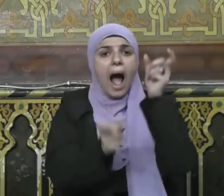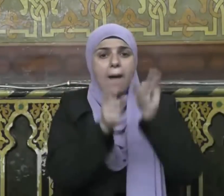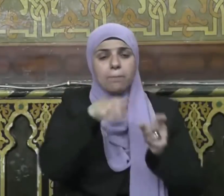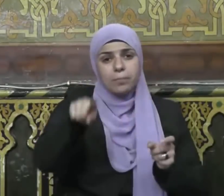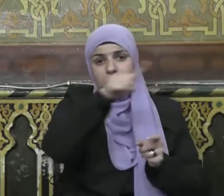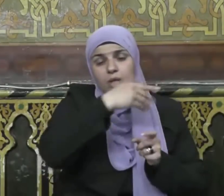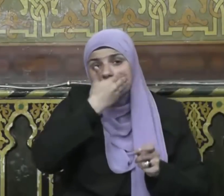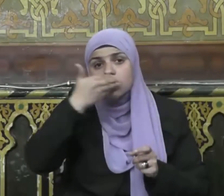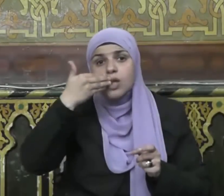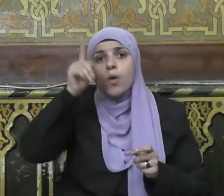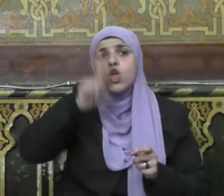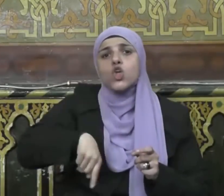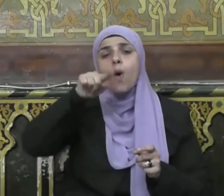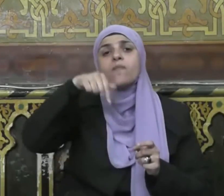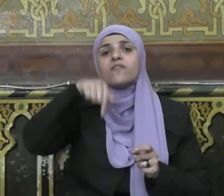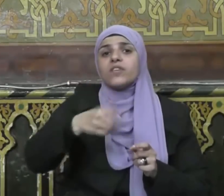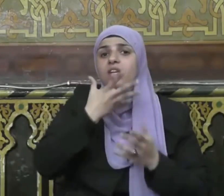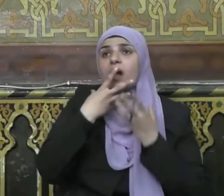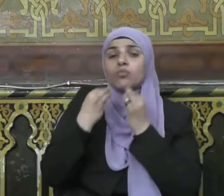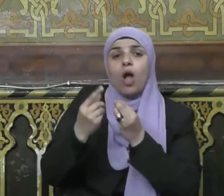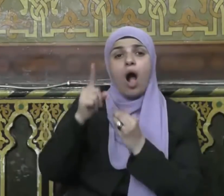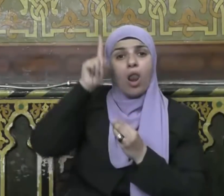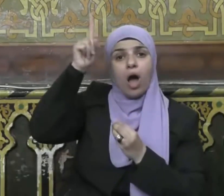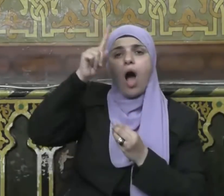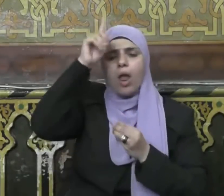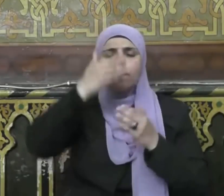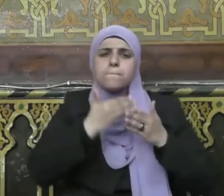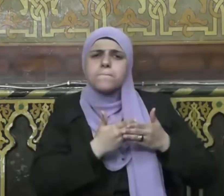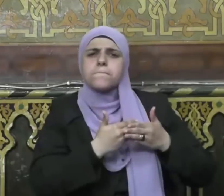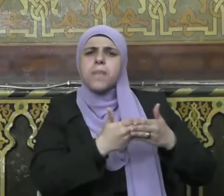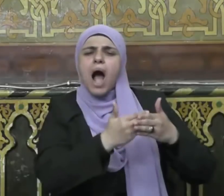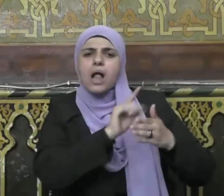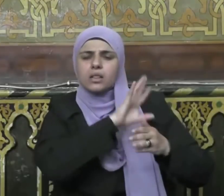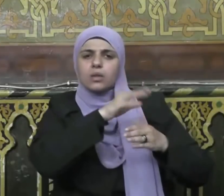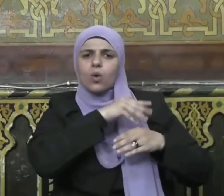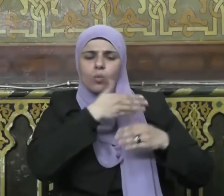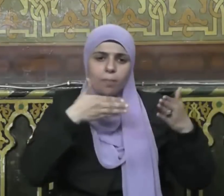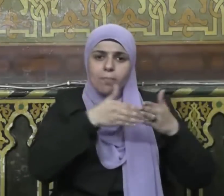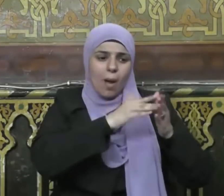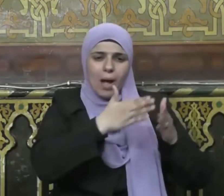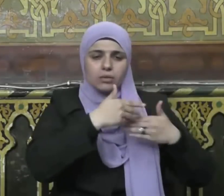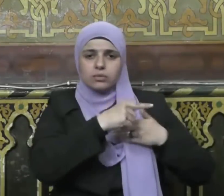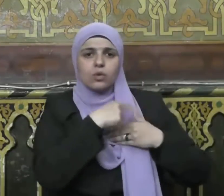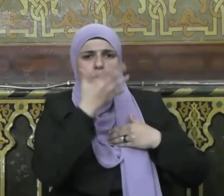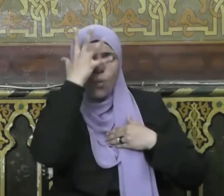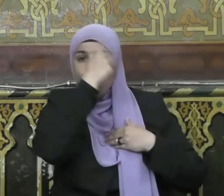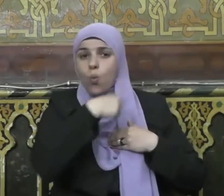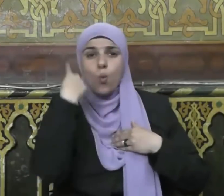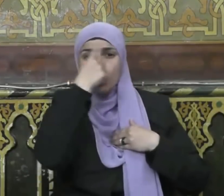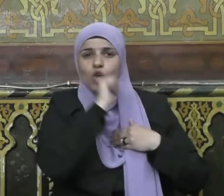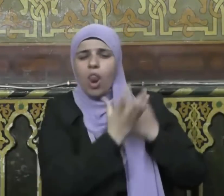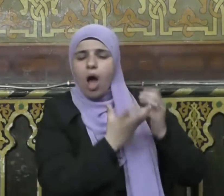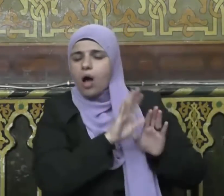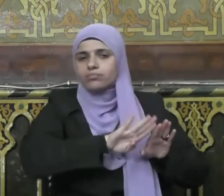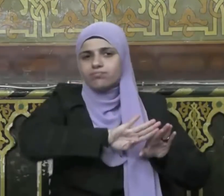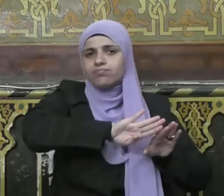عظيم وإنه ليسير على من يسره الله عليه تعبد الله ولا تشرك به شيئا